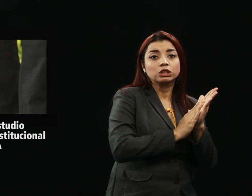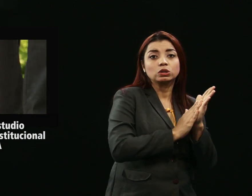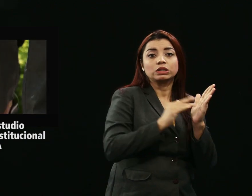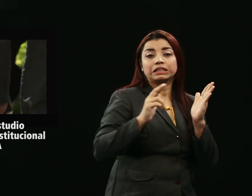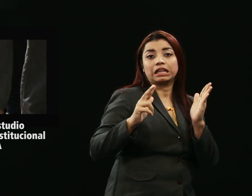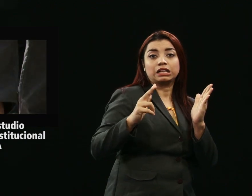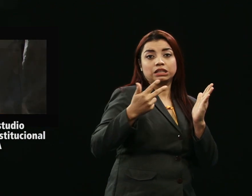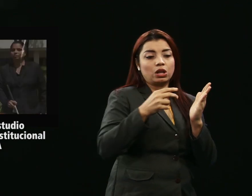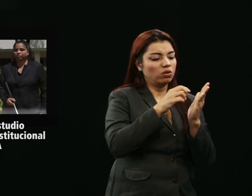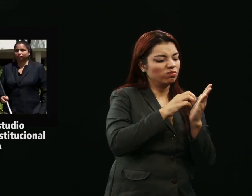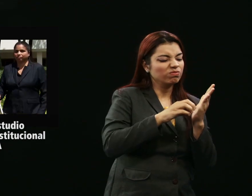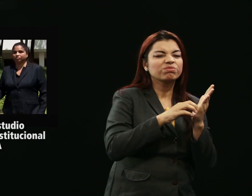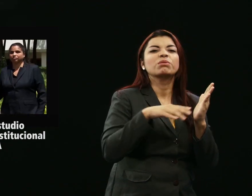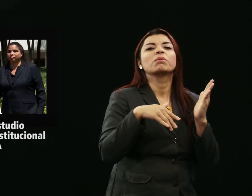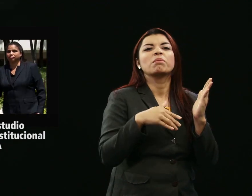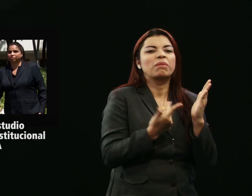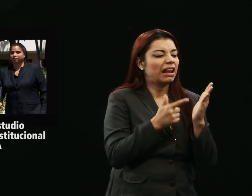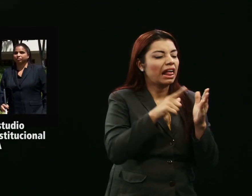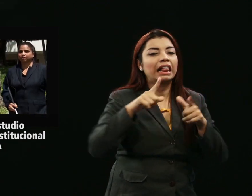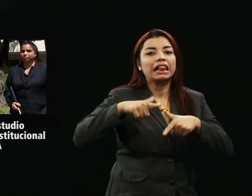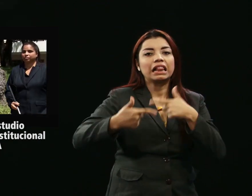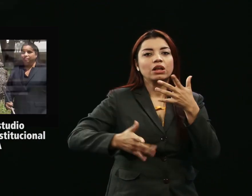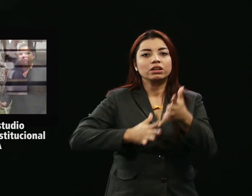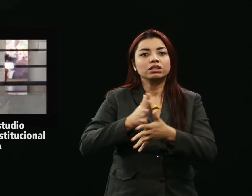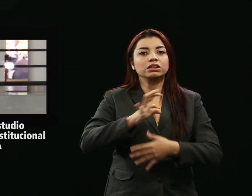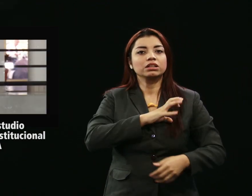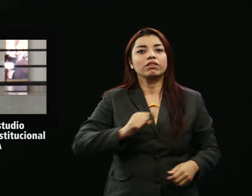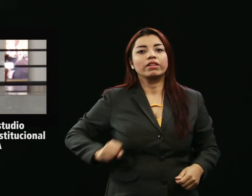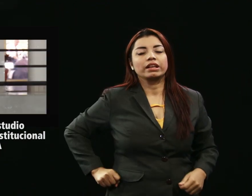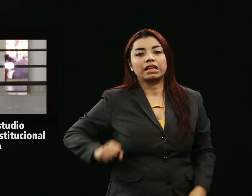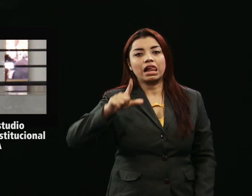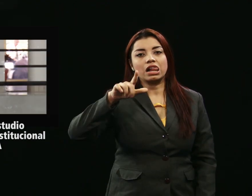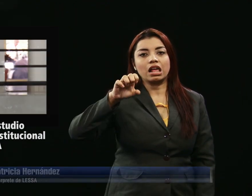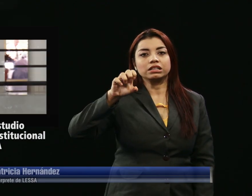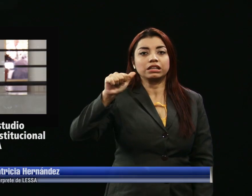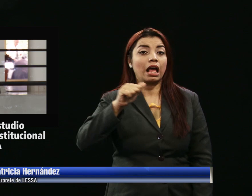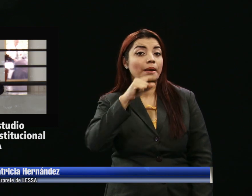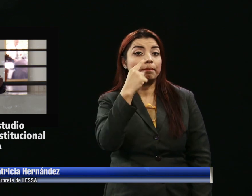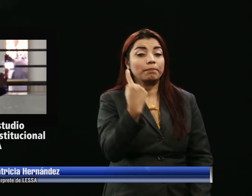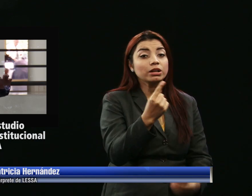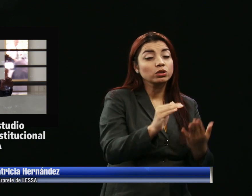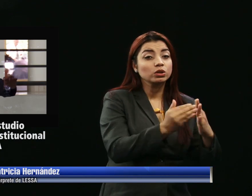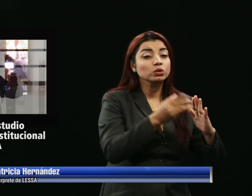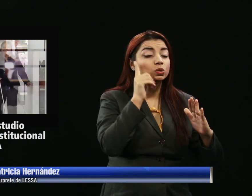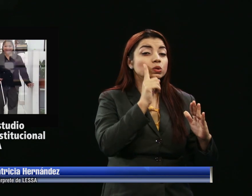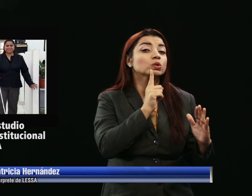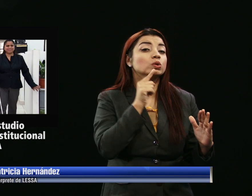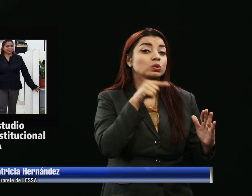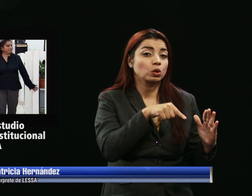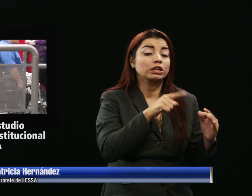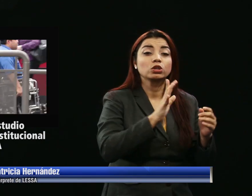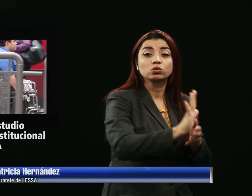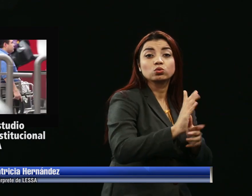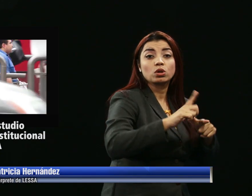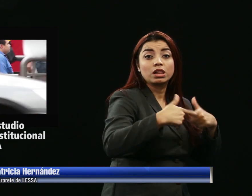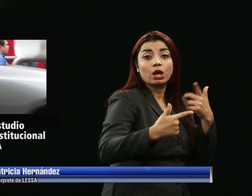señas salvadoreñas, LESA, como lengua primaria para las personas sordas. Este sistema de comunicación fue impulsado